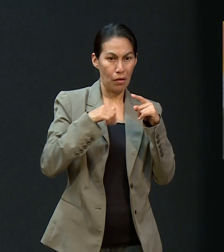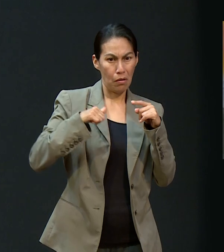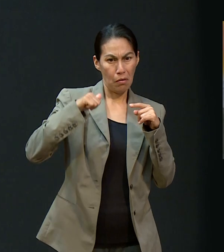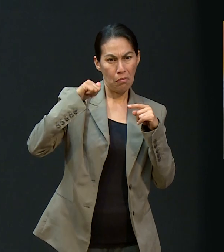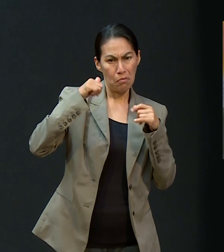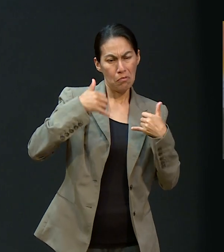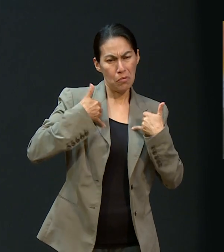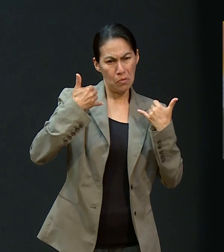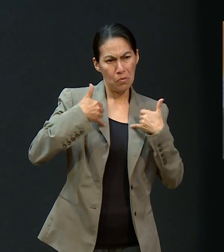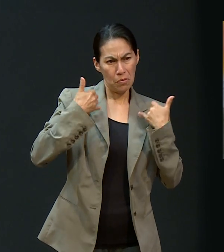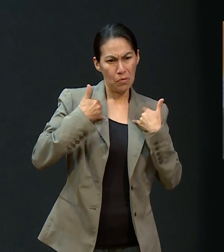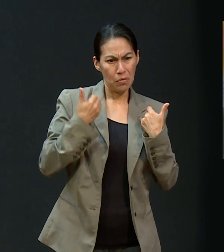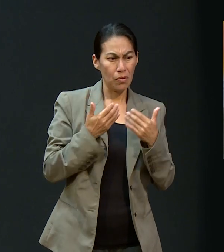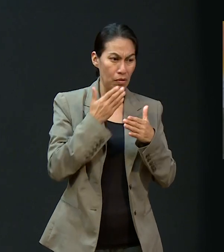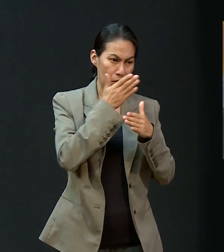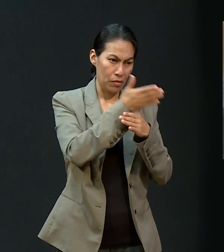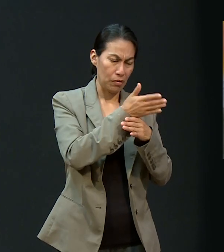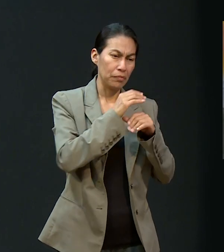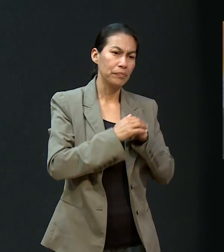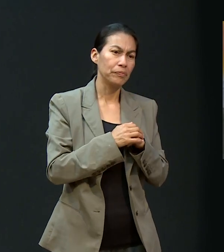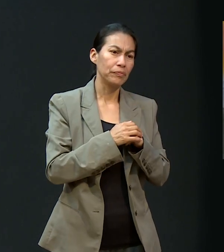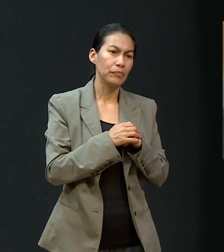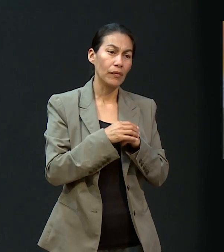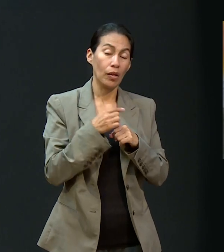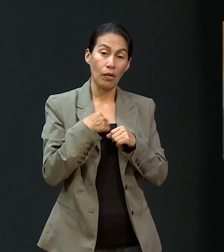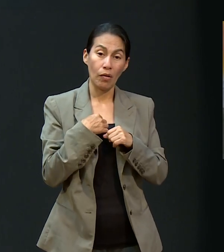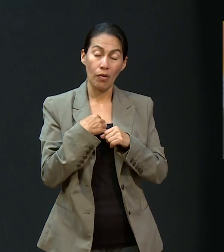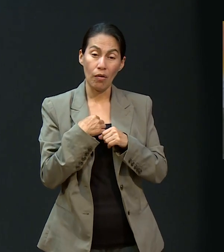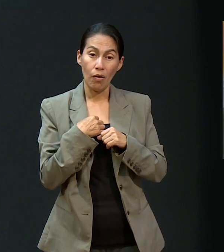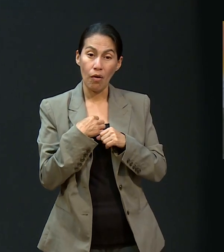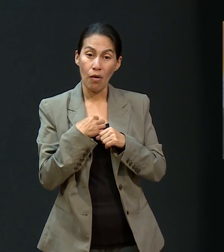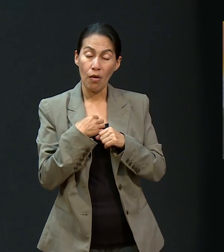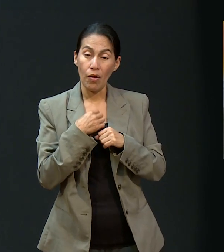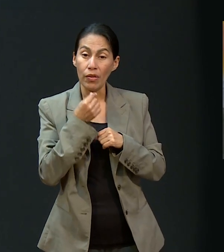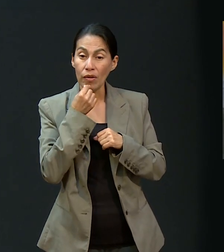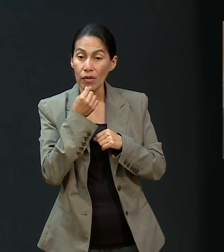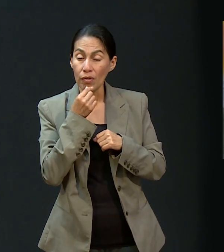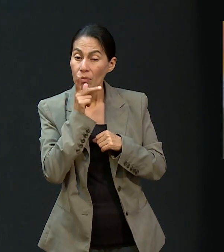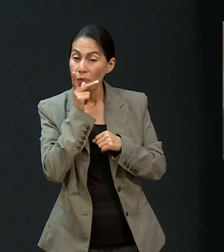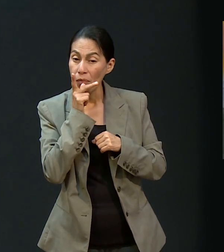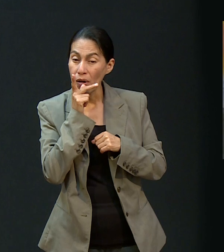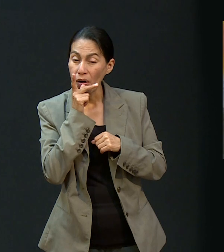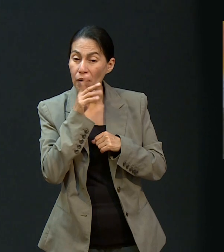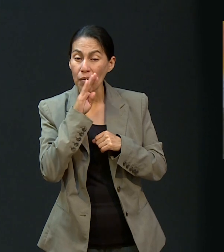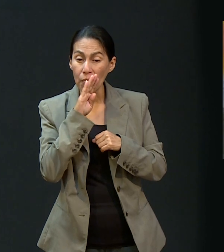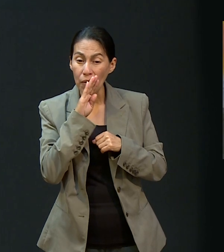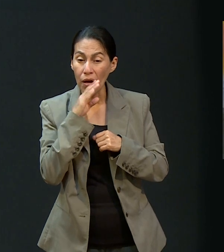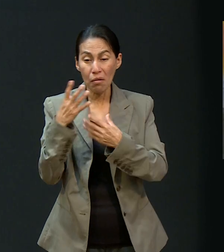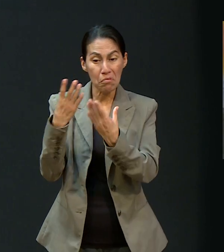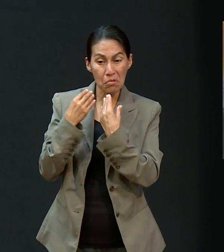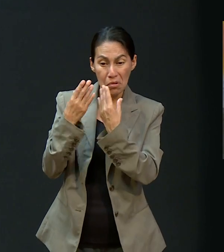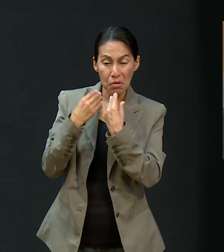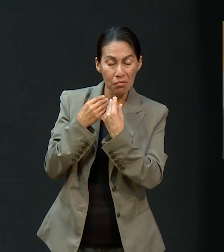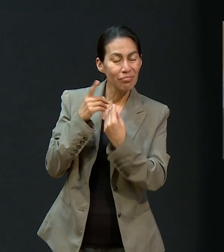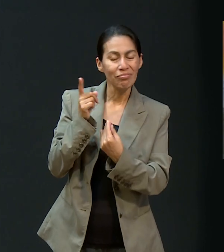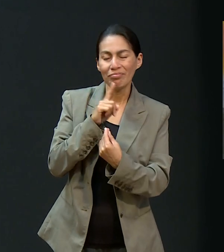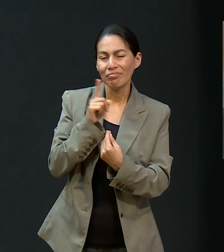entonces yo no tuve la instrucción de mis padres que fueran de la iglesia y decir, vamos a orar así, o en los departamentos, porque cuando